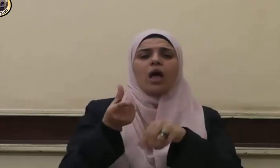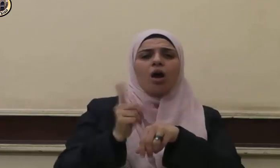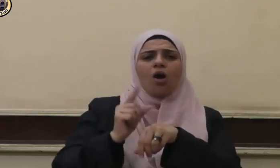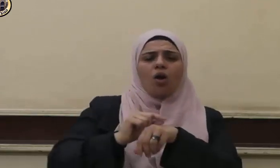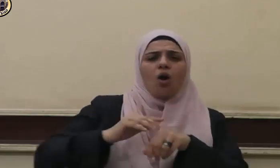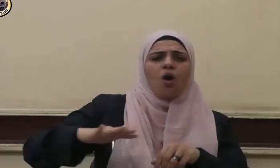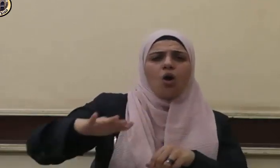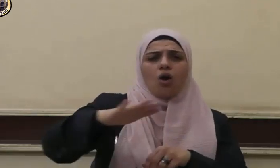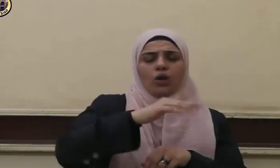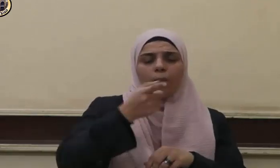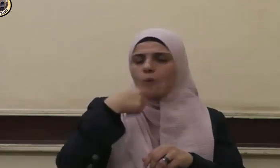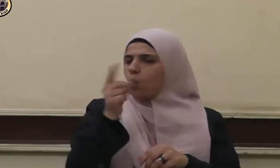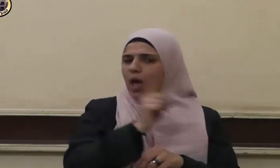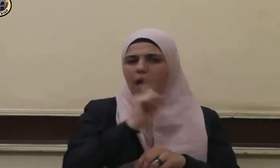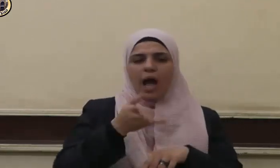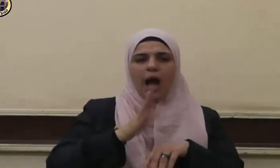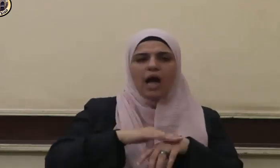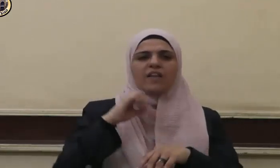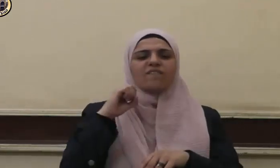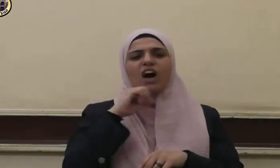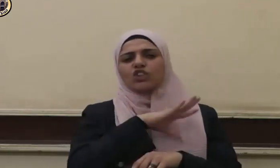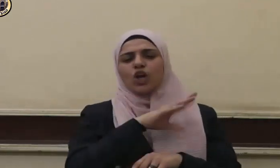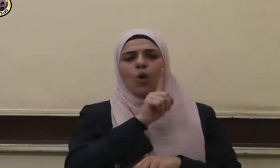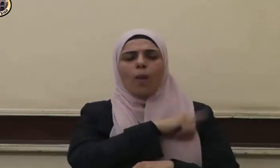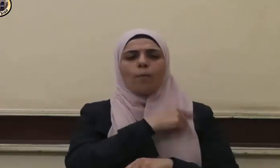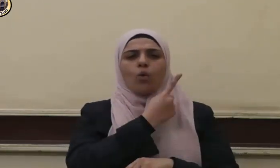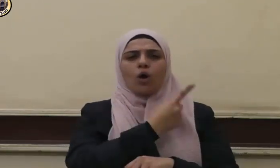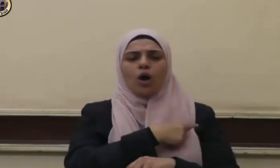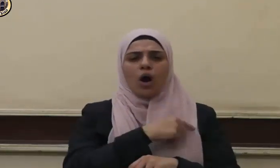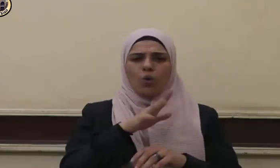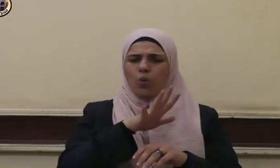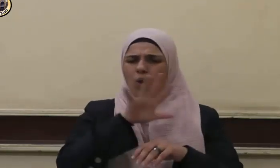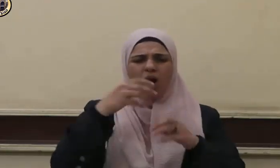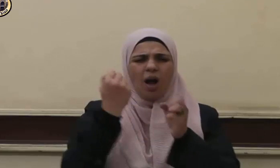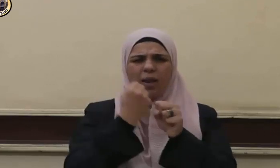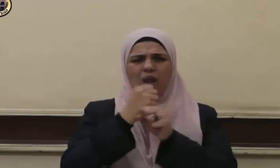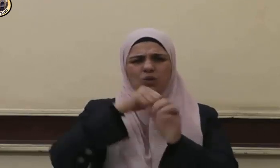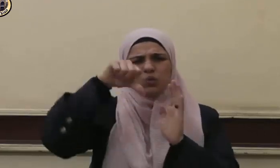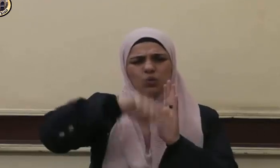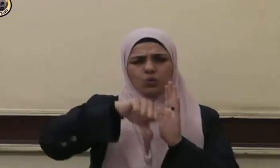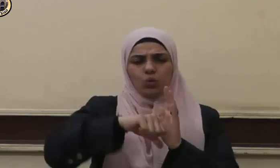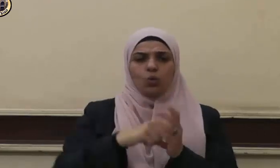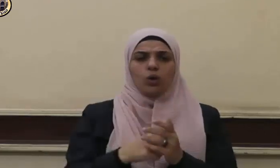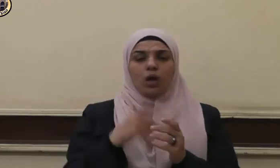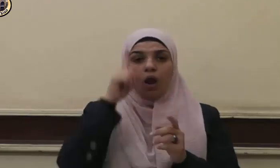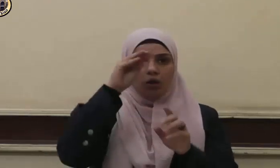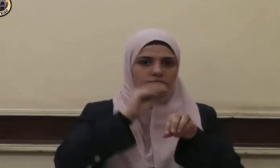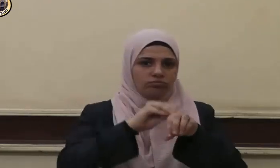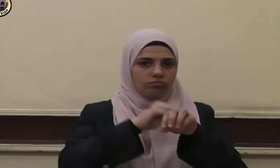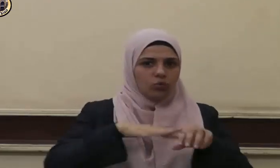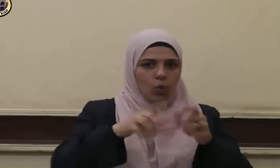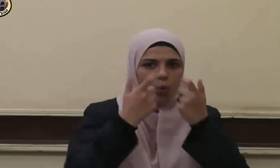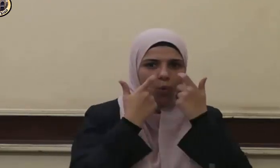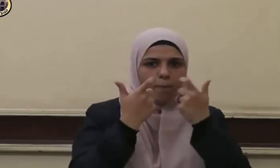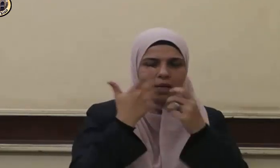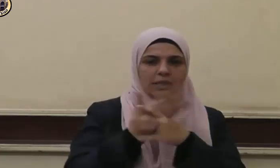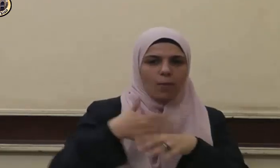القربى وينهى عن الفحشاء والمنكر والبغي يعظكم لعلكم